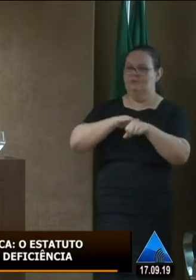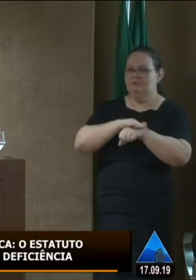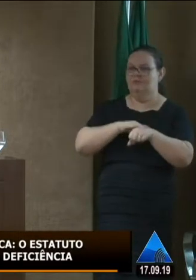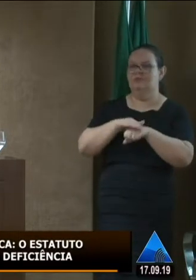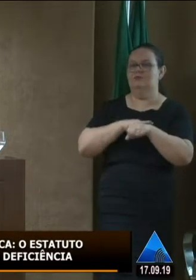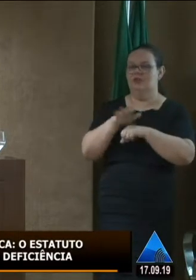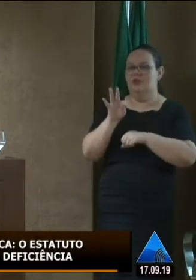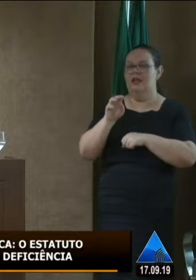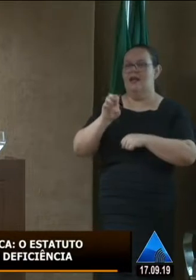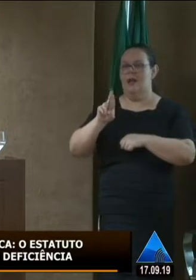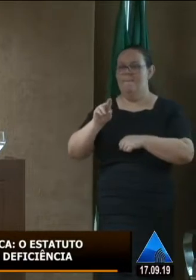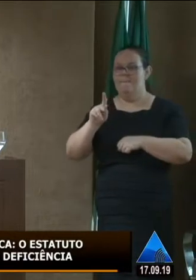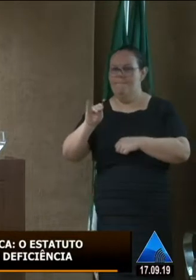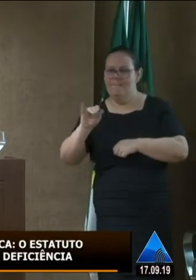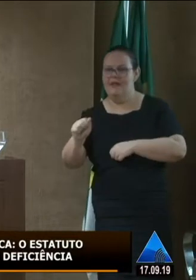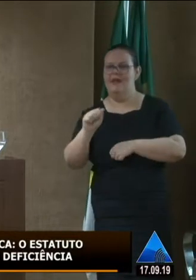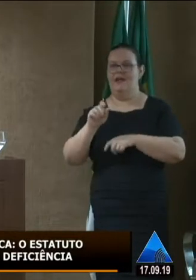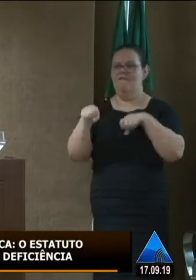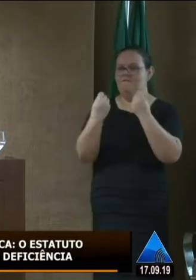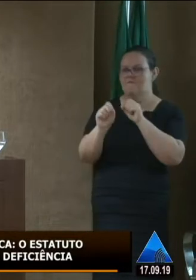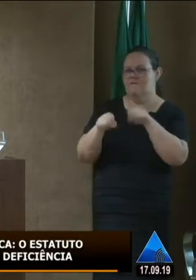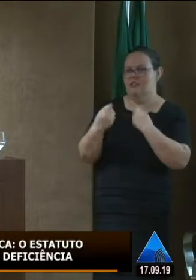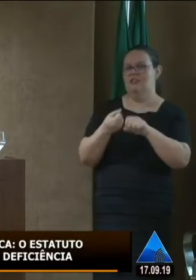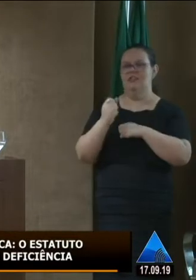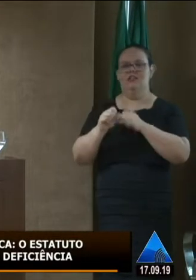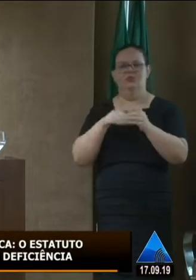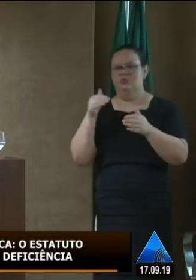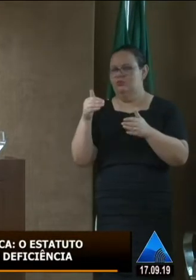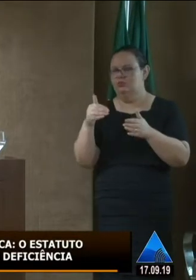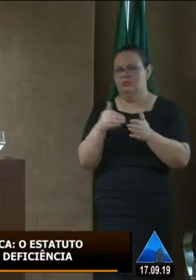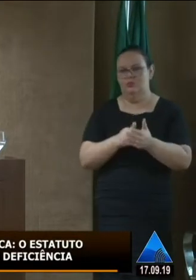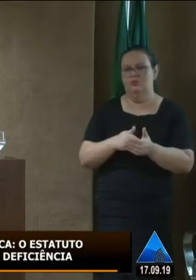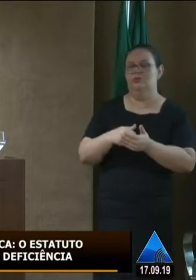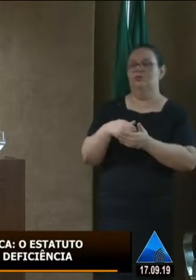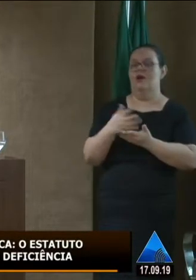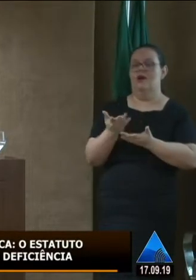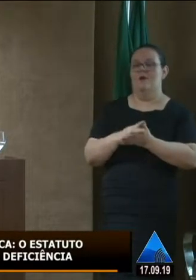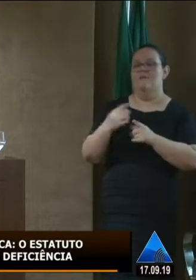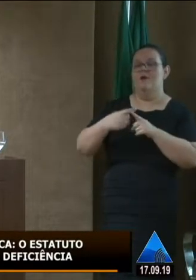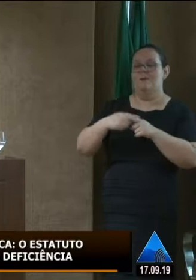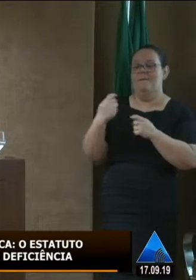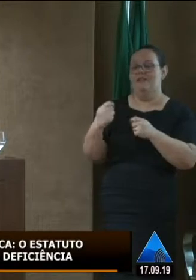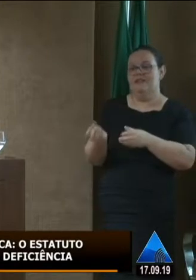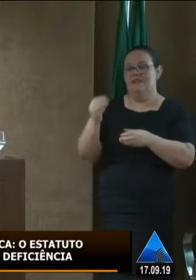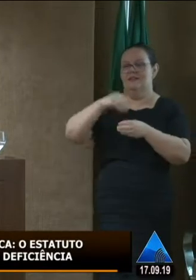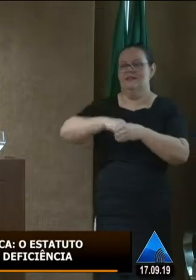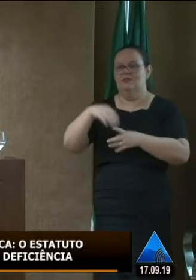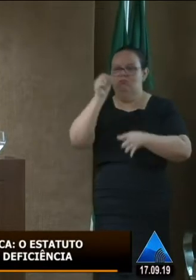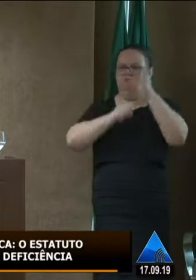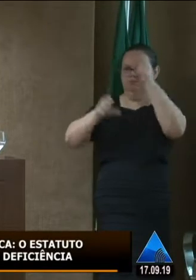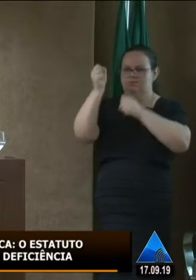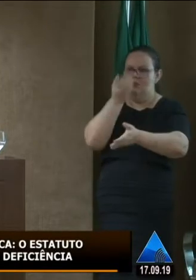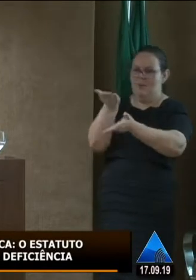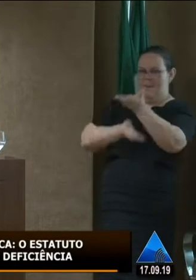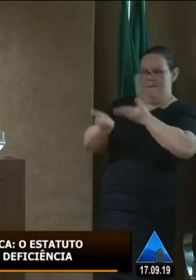ele precisa estar conversando com um fisioterapeuta com um assistente social eles precisam estar interagindo de forma que